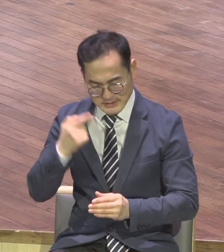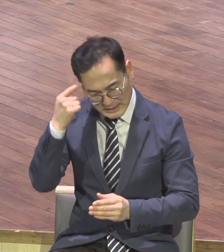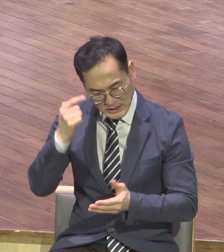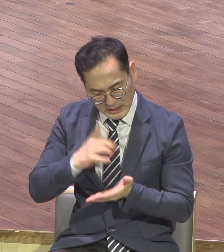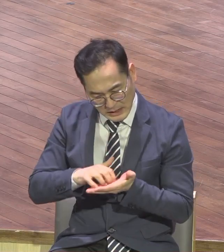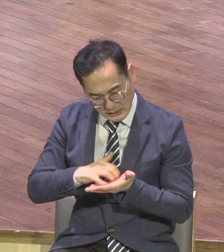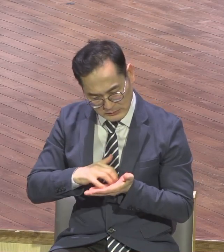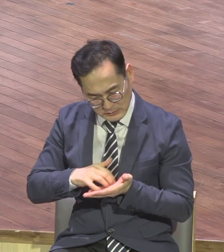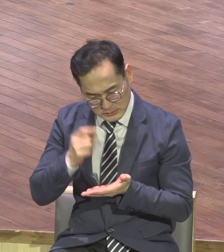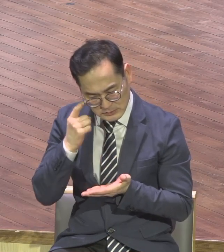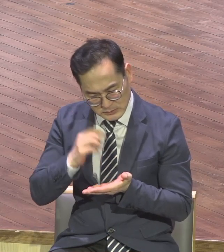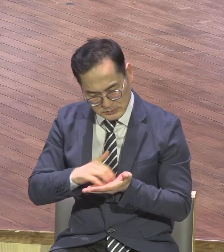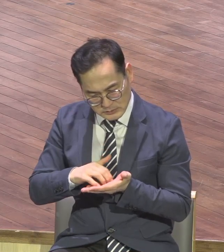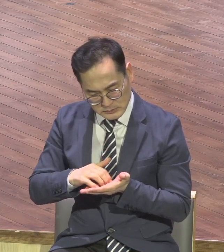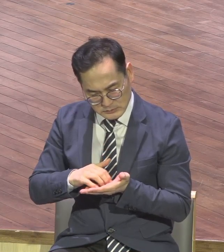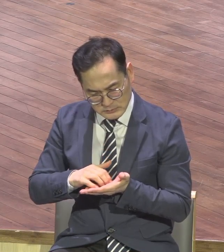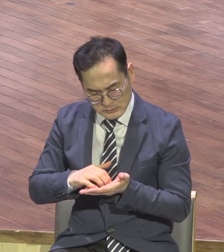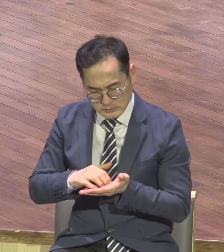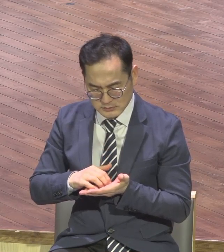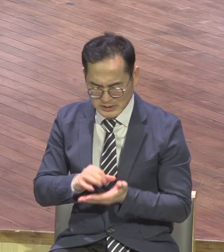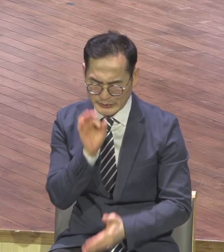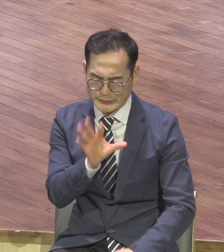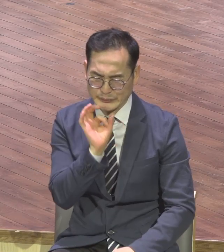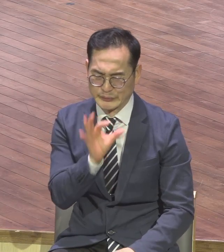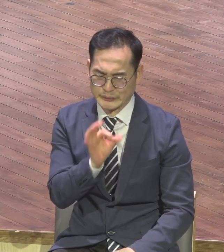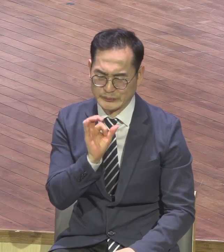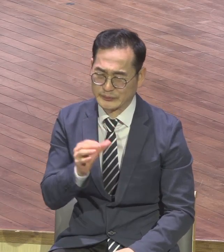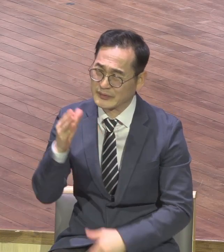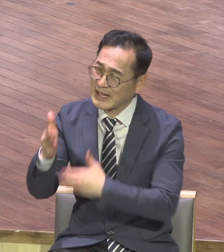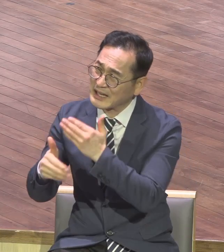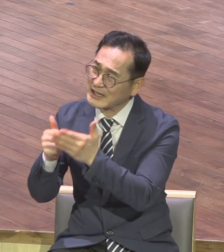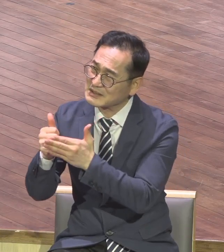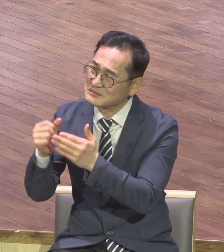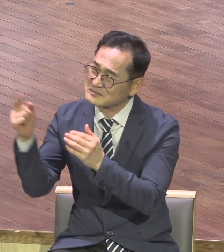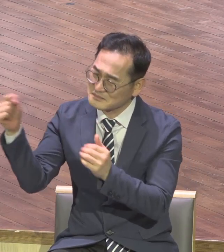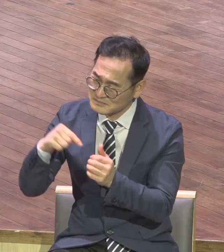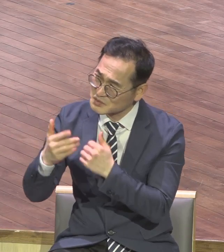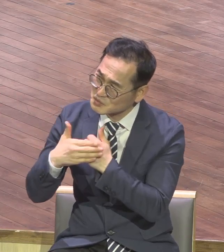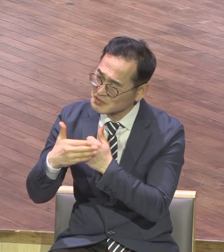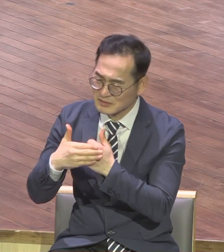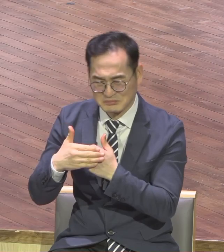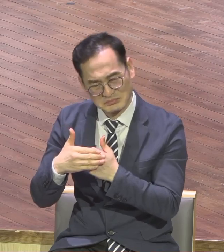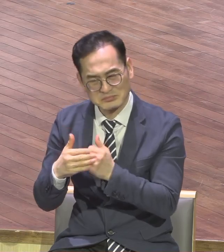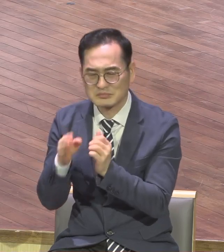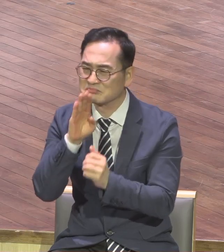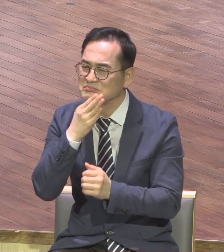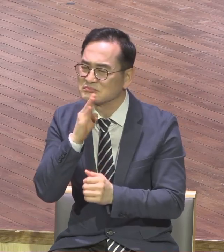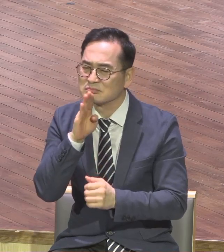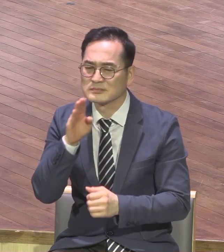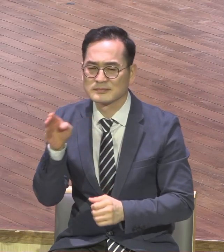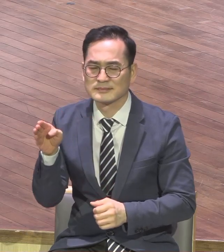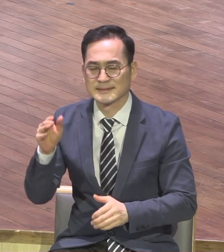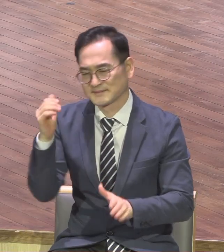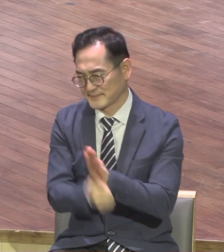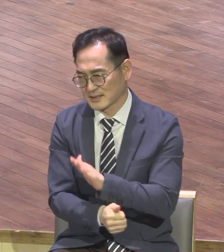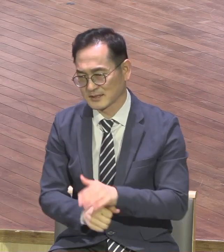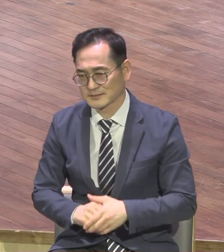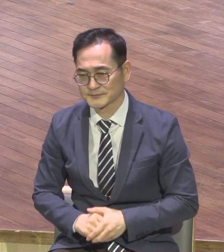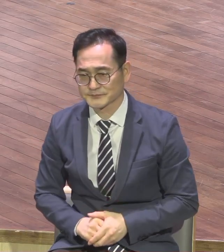사람은 실패하는 삶을 살게 되겠지 3절모입니다 너는 내게 부르지라 내가